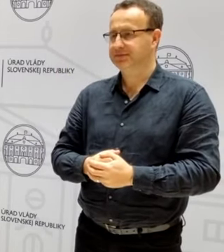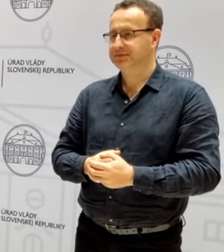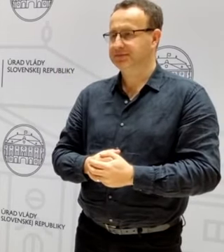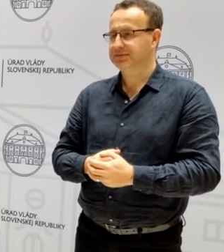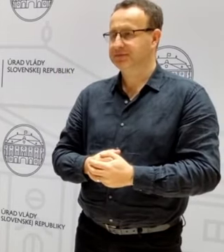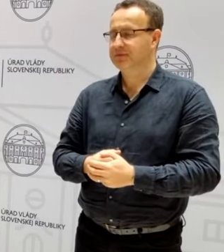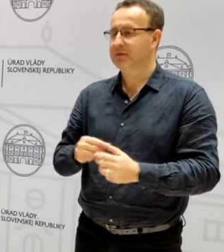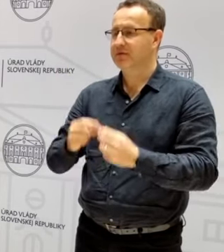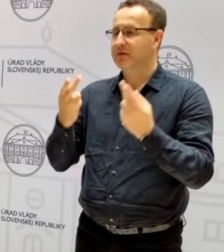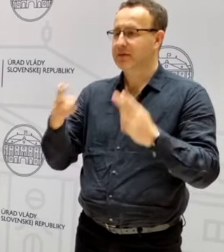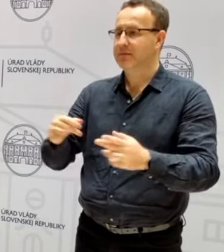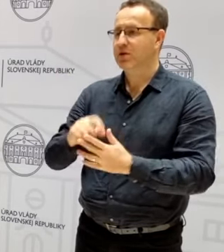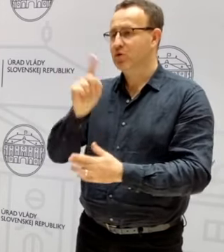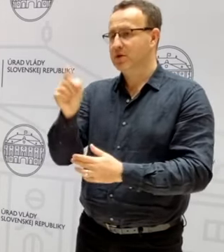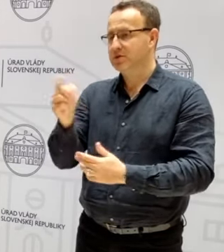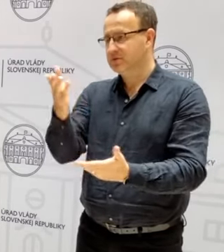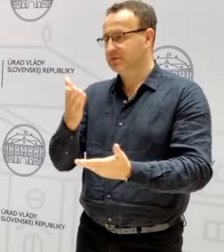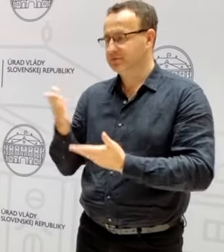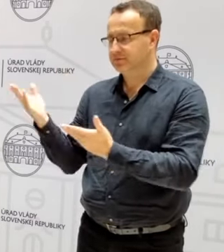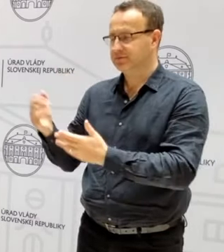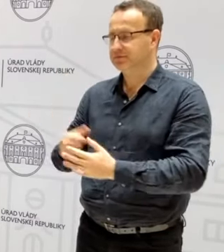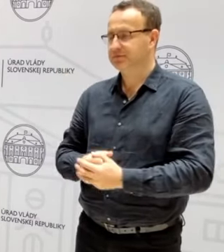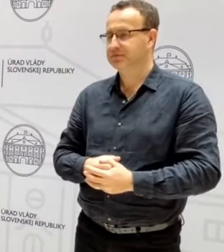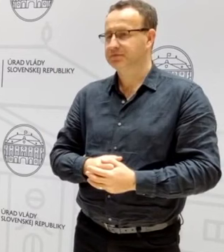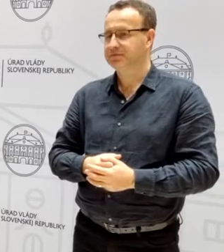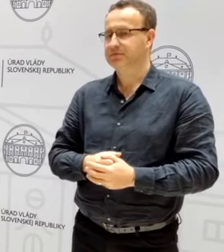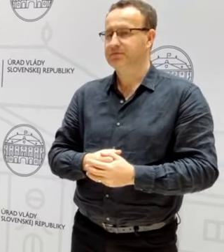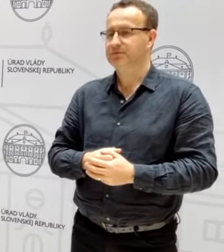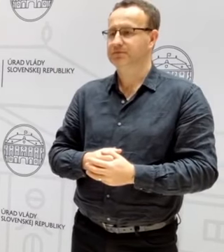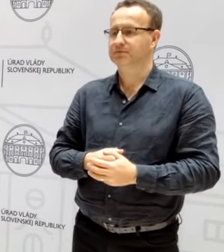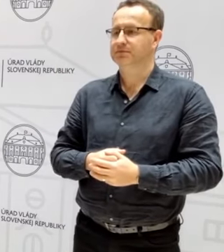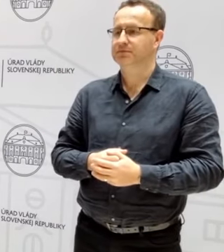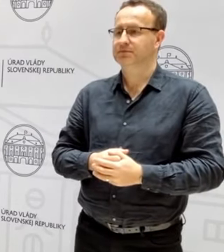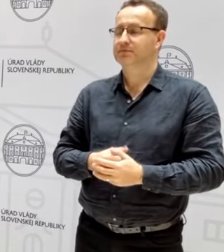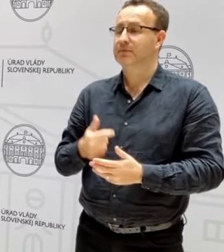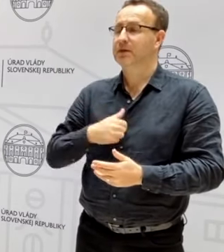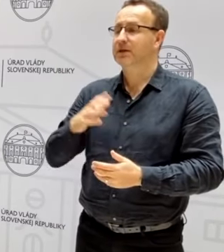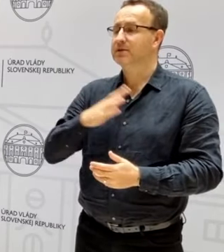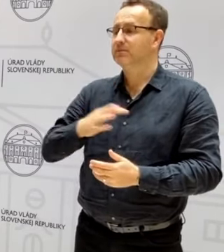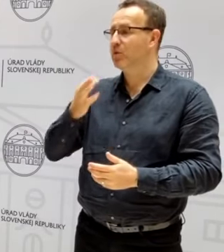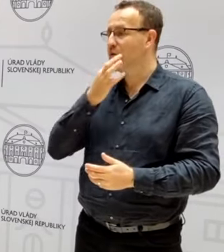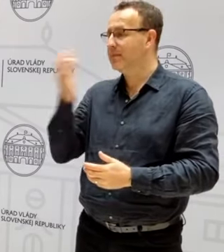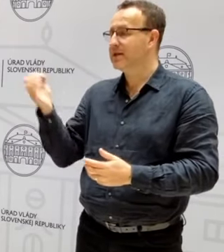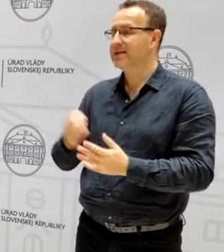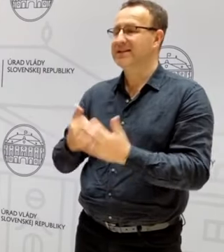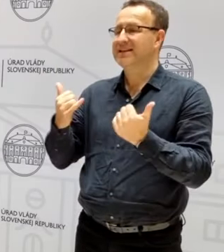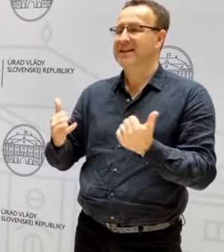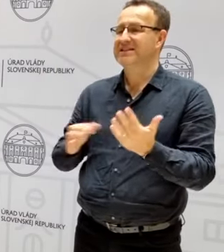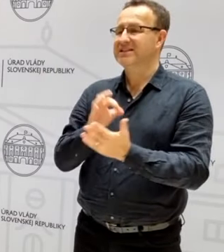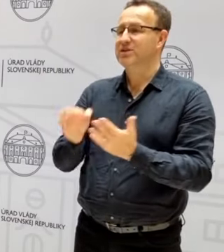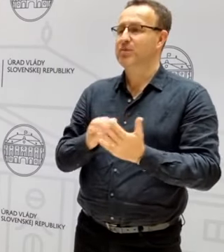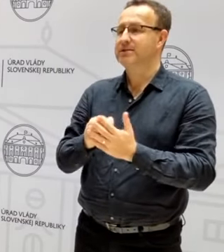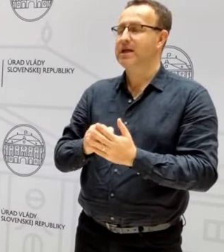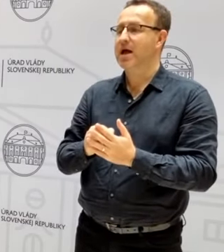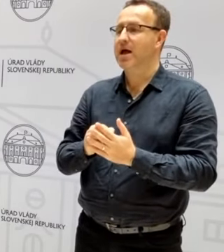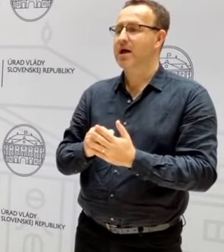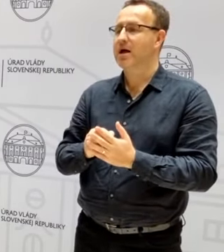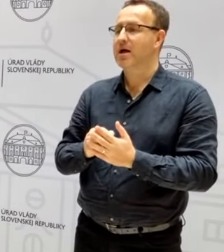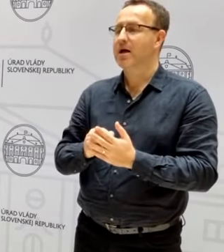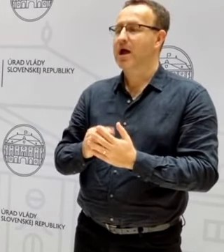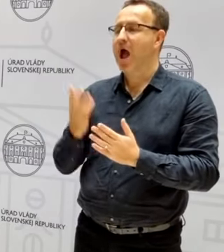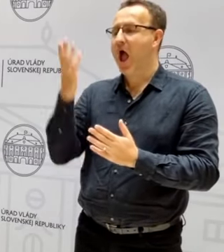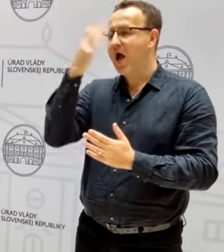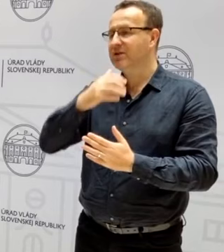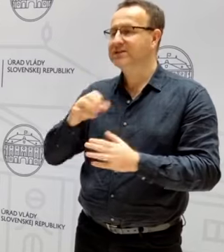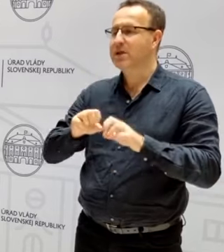V prípade otázov som dispozícii. Ďakujem. Gombošová, RTVS, ja by som sa chcela spýtať na tú aktuálnu situáciu s morom ošipaných, s africkým